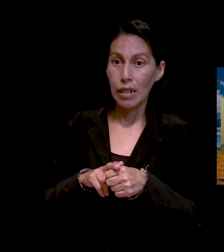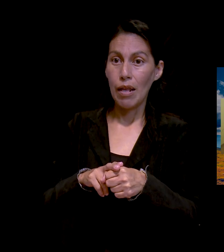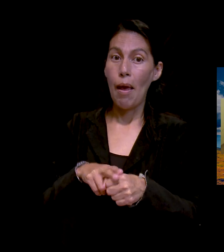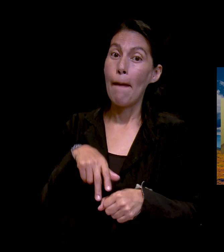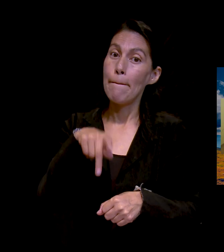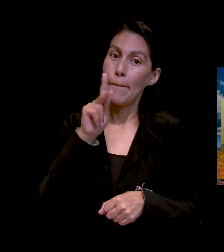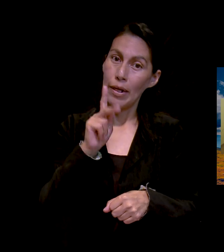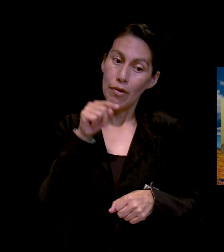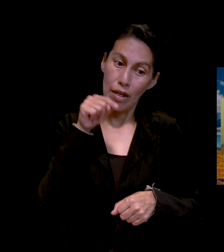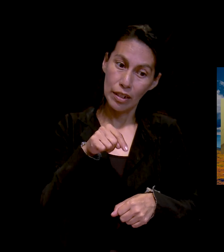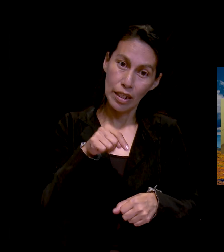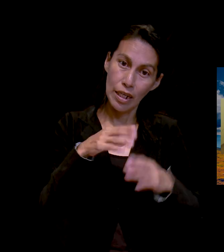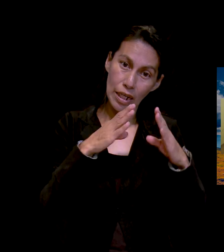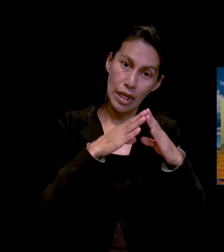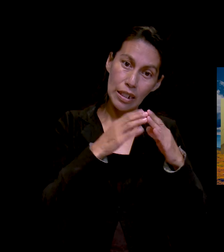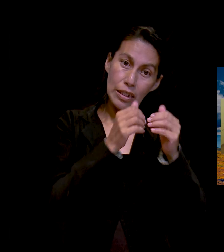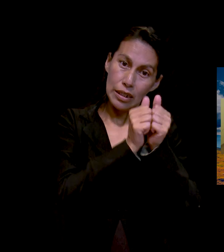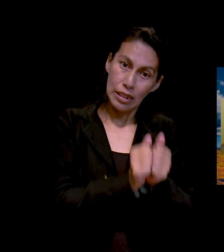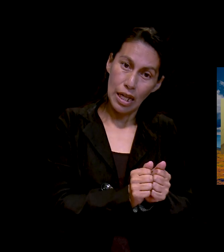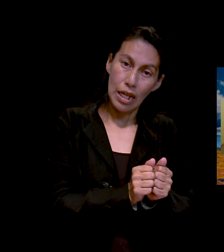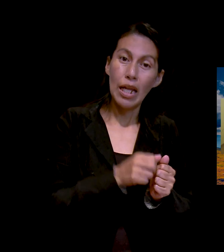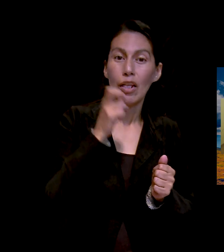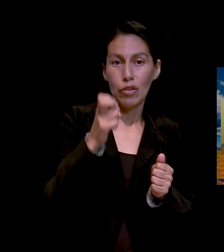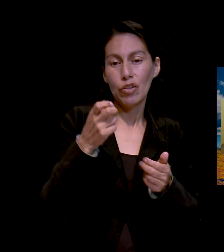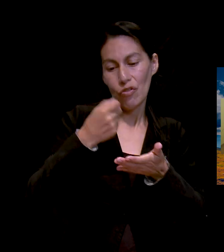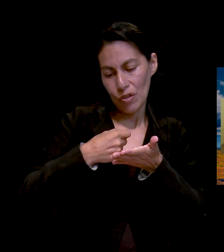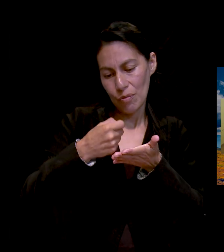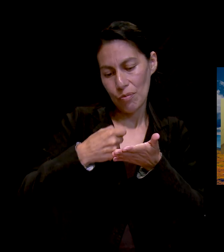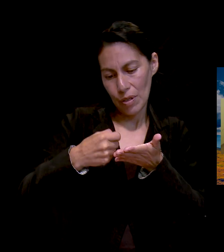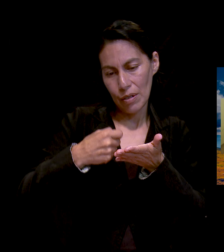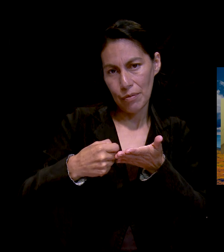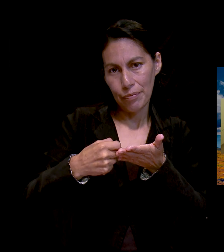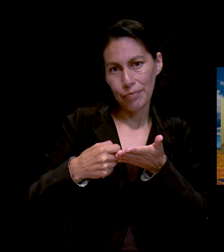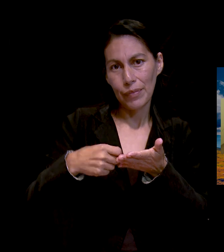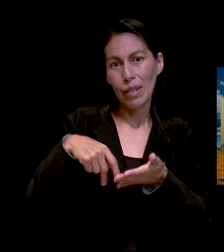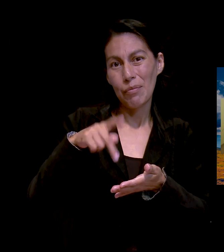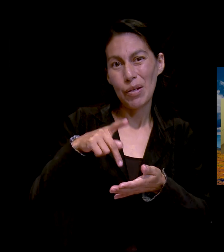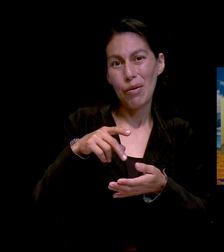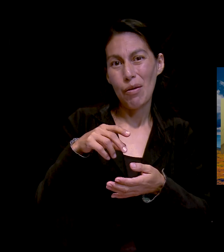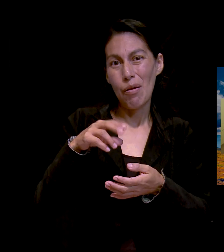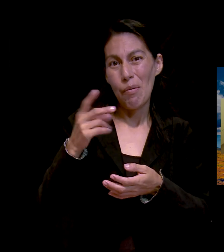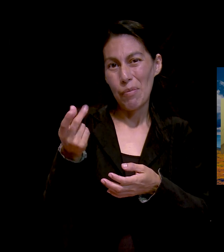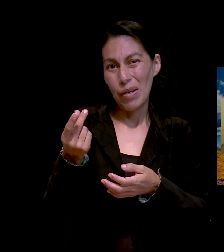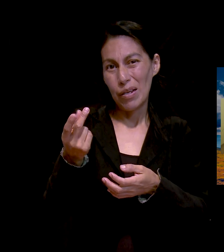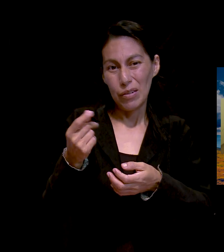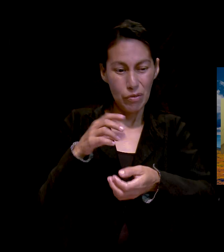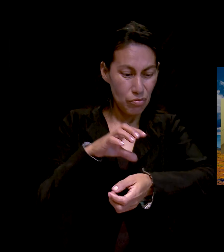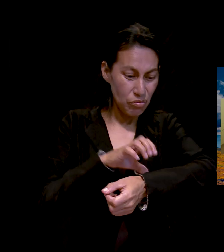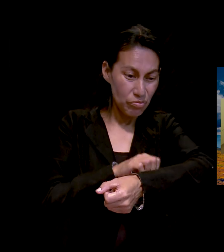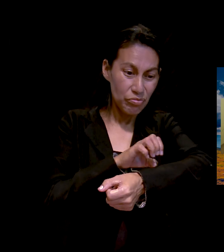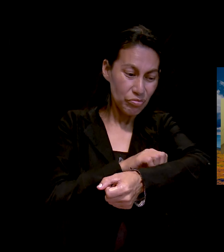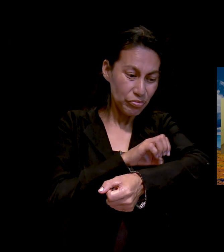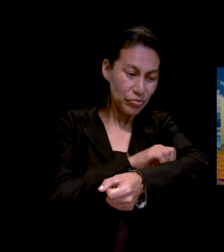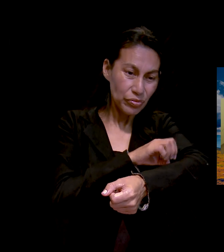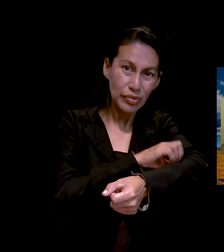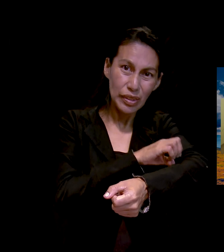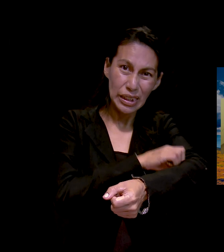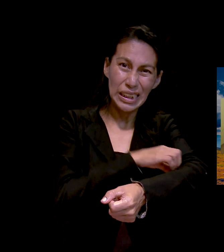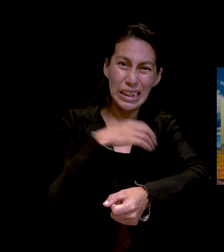siguiera. Pero como le había comido bastante carnita al perro de su mano, pues tenían que hacerle